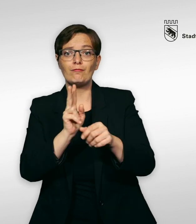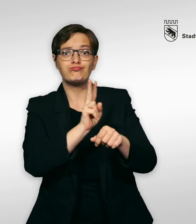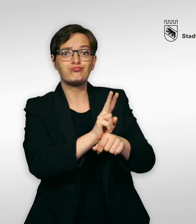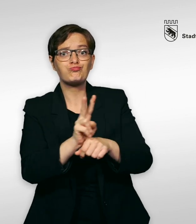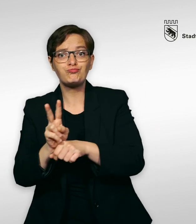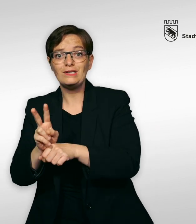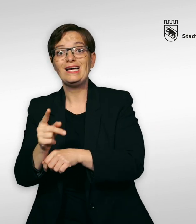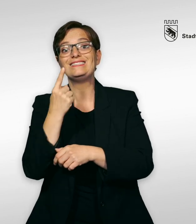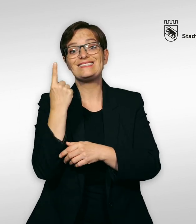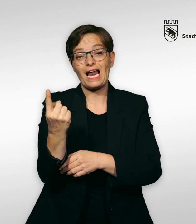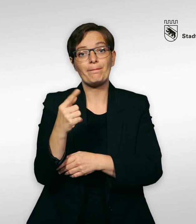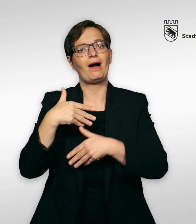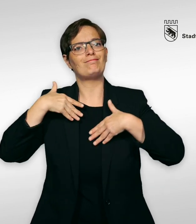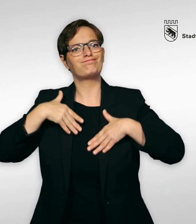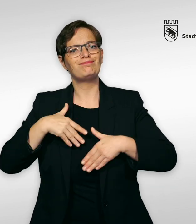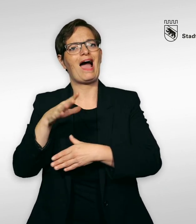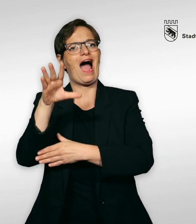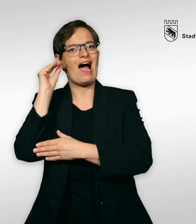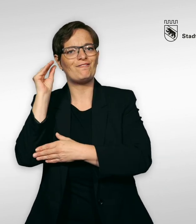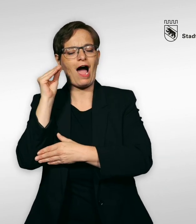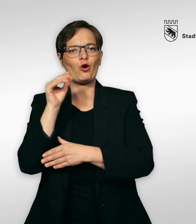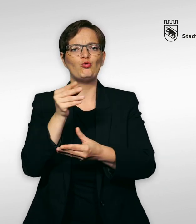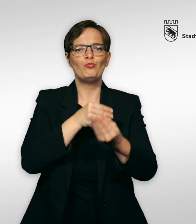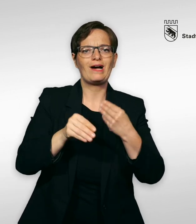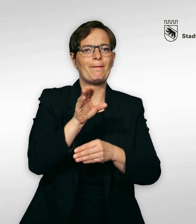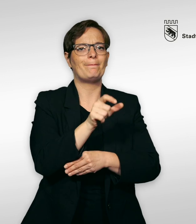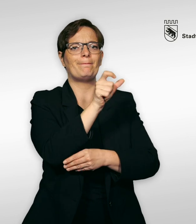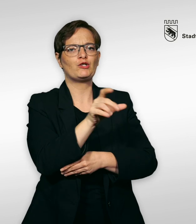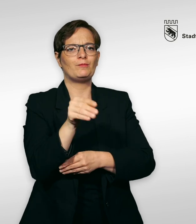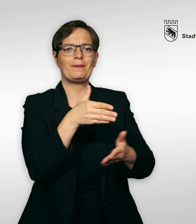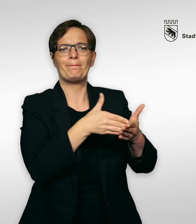Angebote werden von Menschen betreut, die Erfahrungen mit TeilnehmerInnen mit Behinderungen haben.